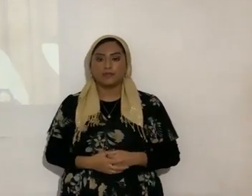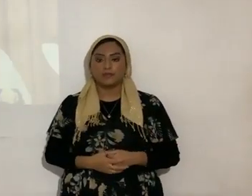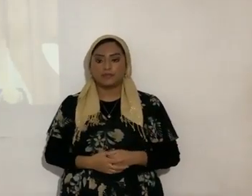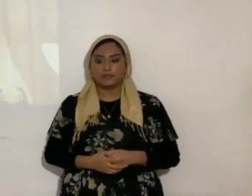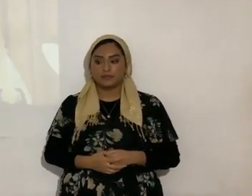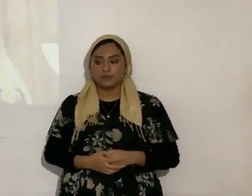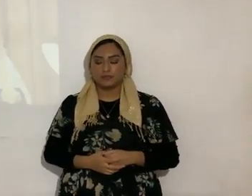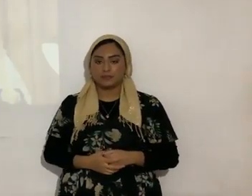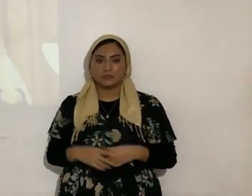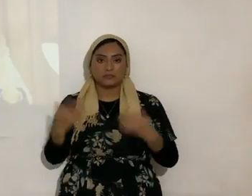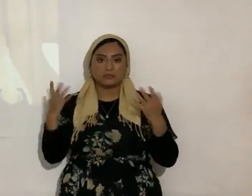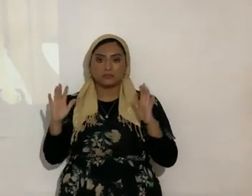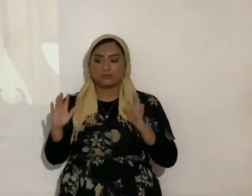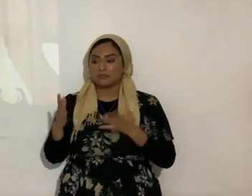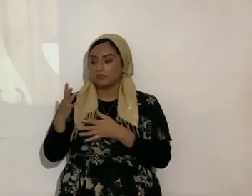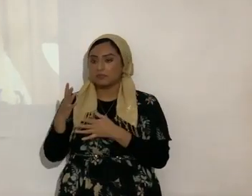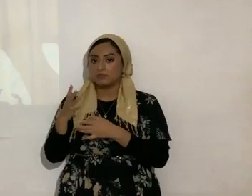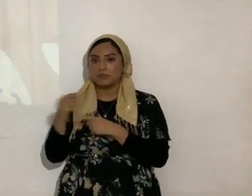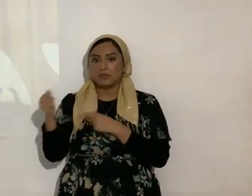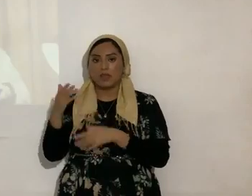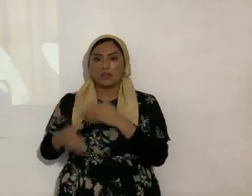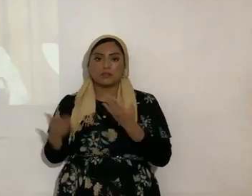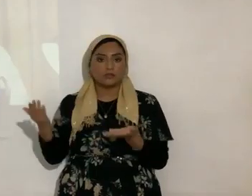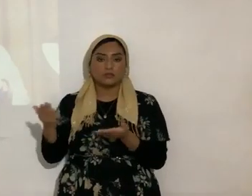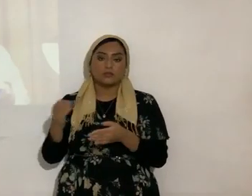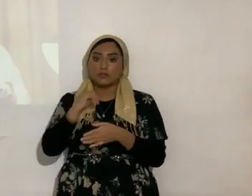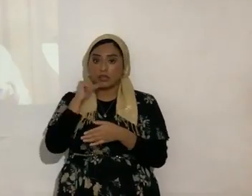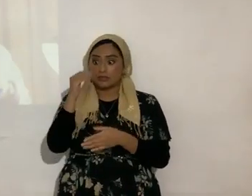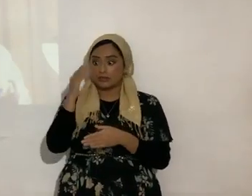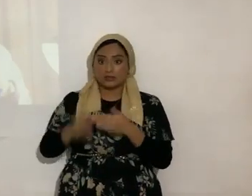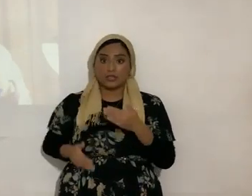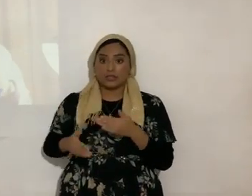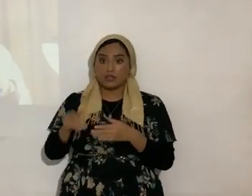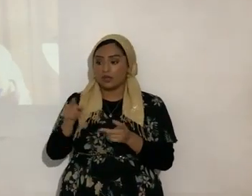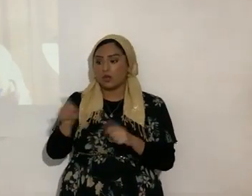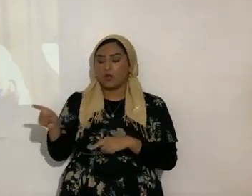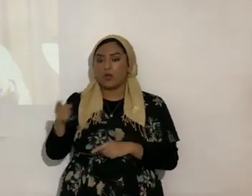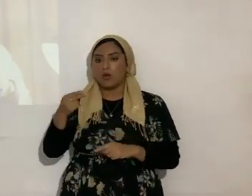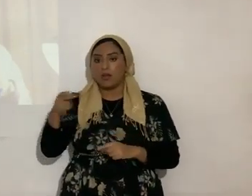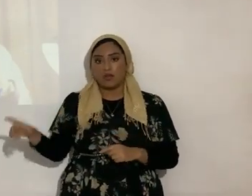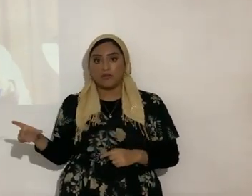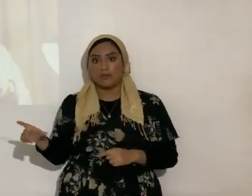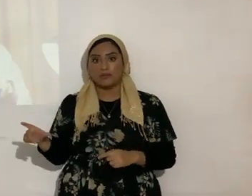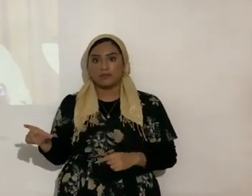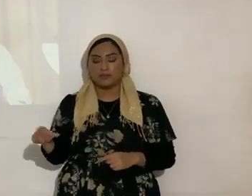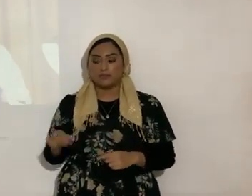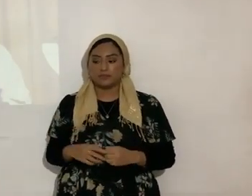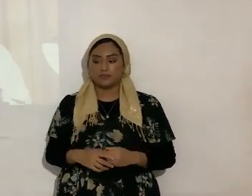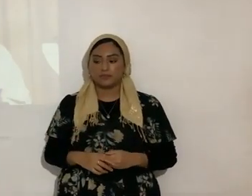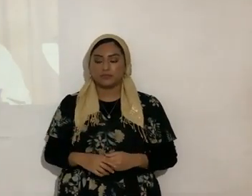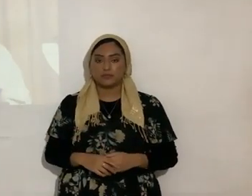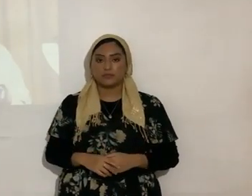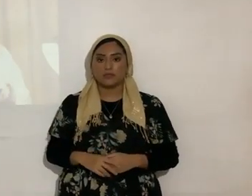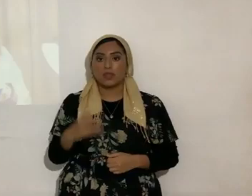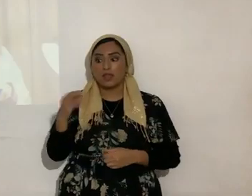Y ya, acaba. Pero no es que acabe ahí todo, porque se va al infierno. ¿Sí? Y eso es muerte.